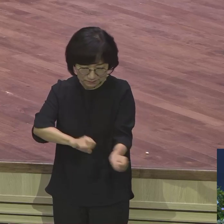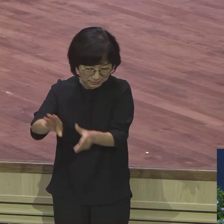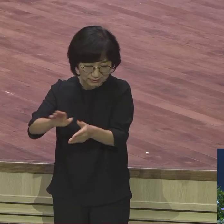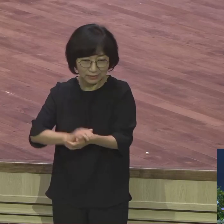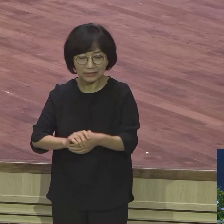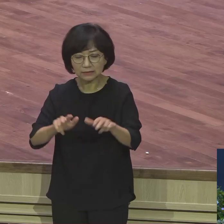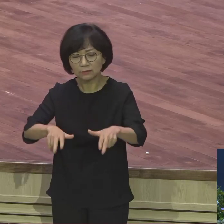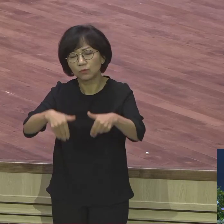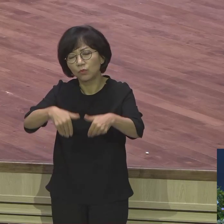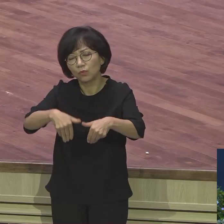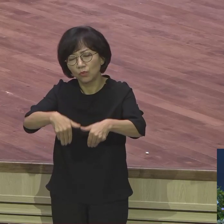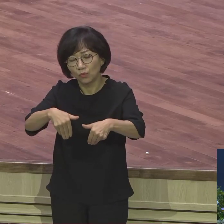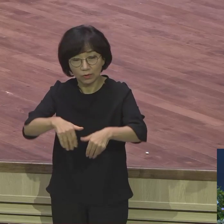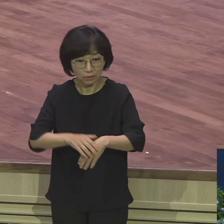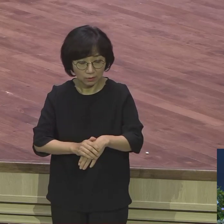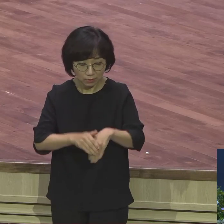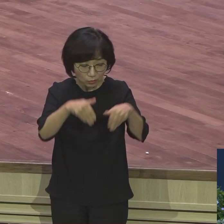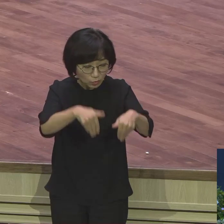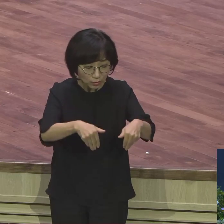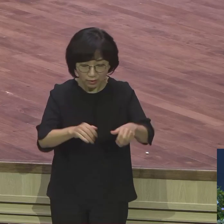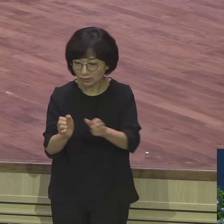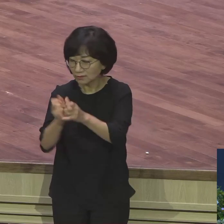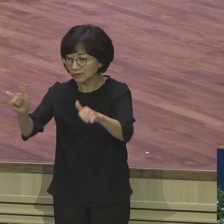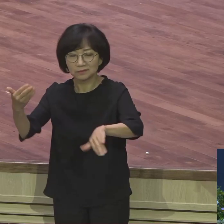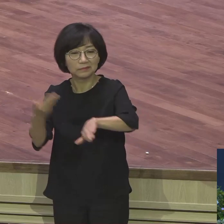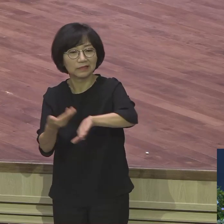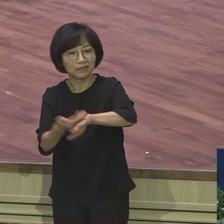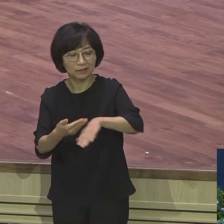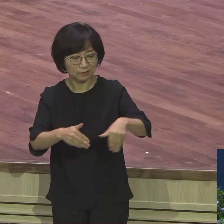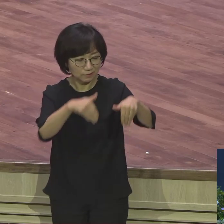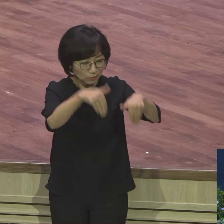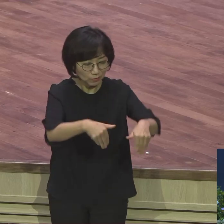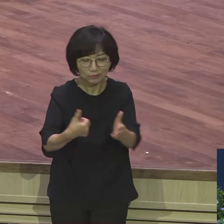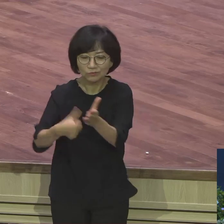노예는 사람이 아니에요. 노예는 물건이에요. 그냥 재산이에요.